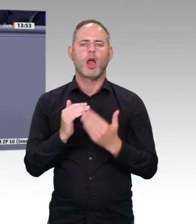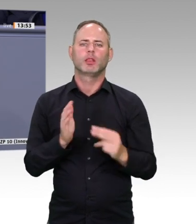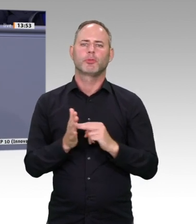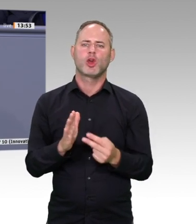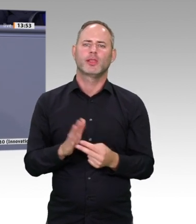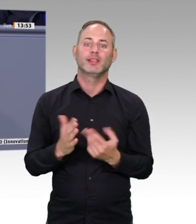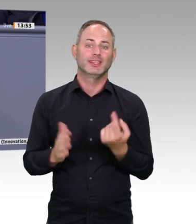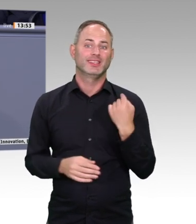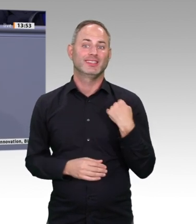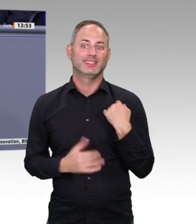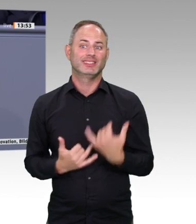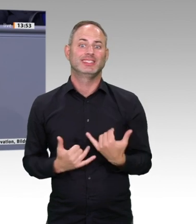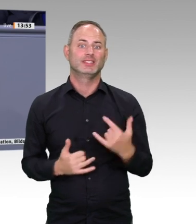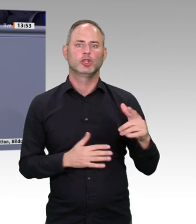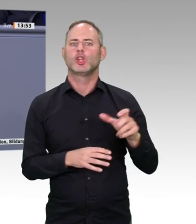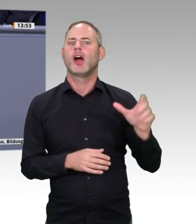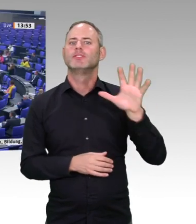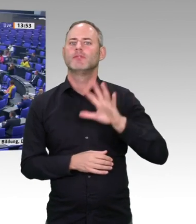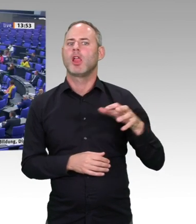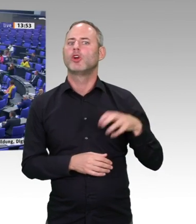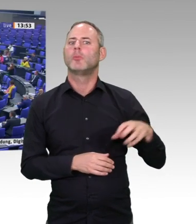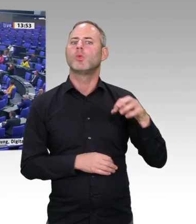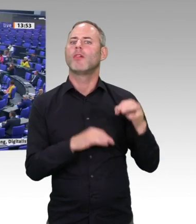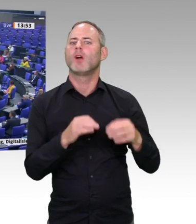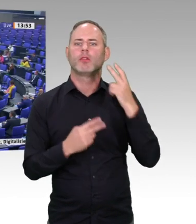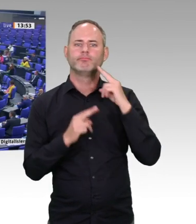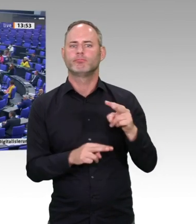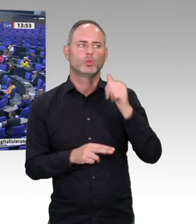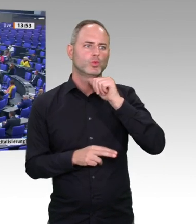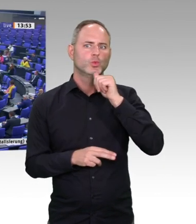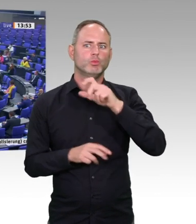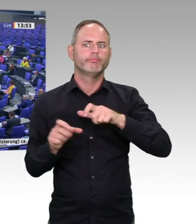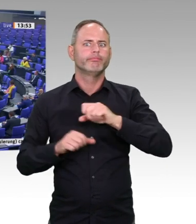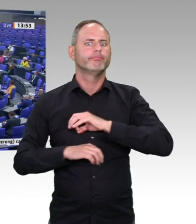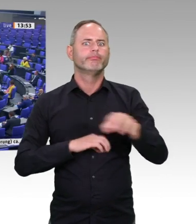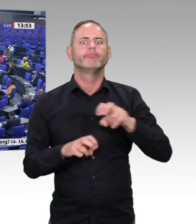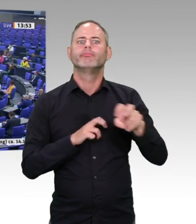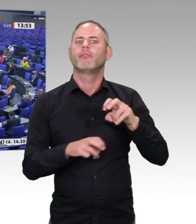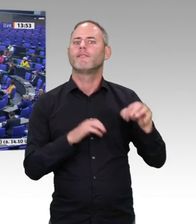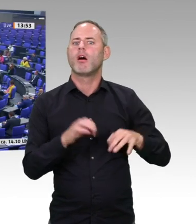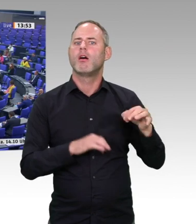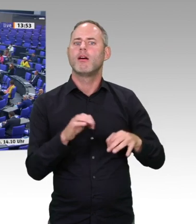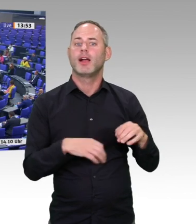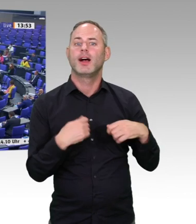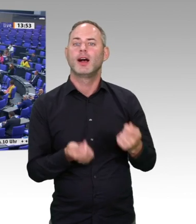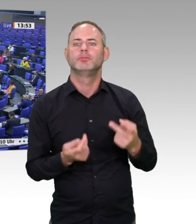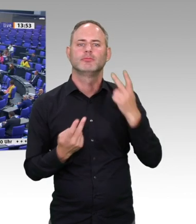Armutszeugnis. Bildung und Engagement gehören zusammen. Es ist wichtig, dass alle Menschen sich einbringen können.